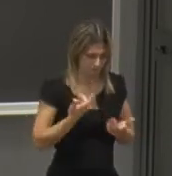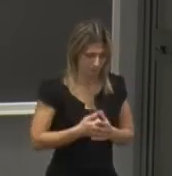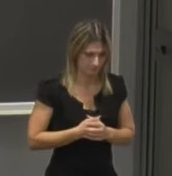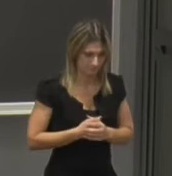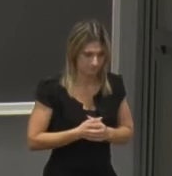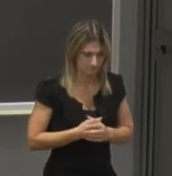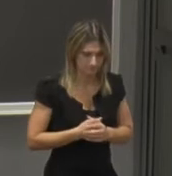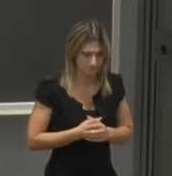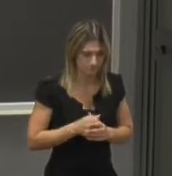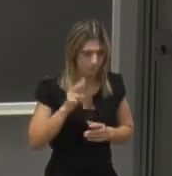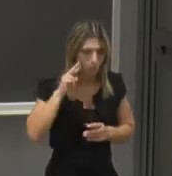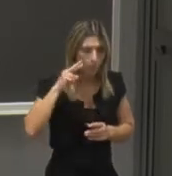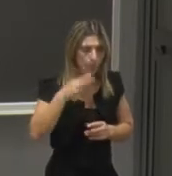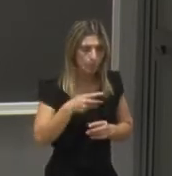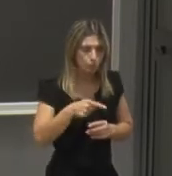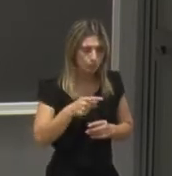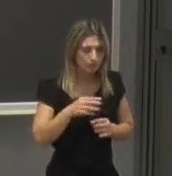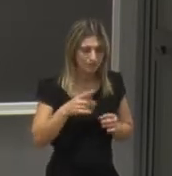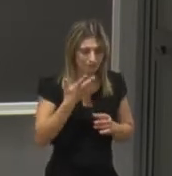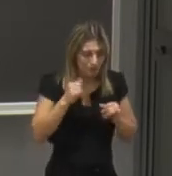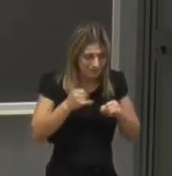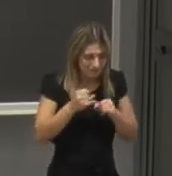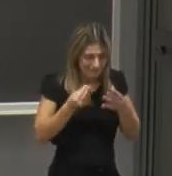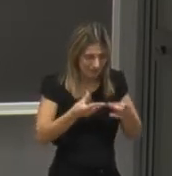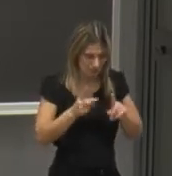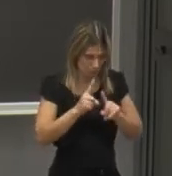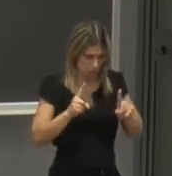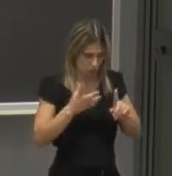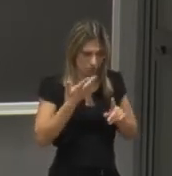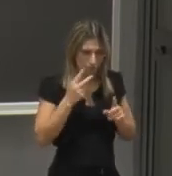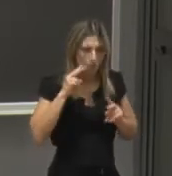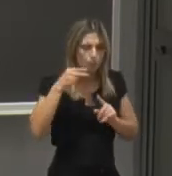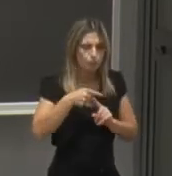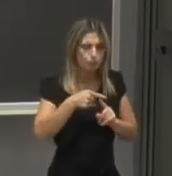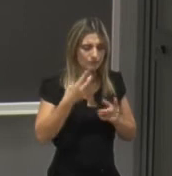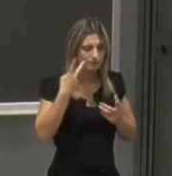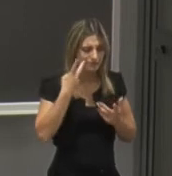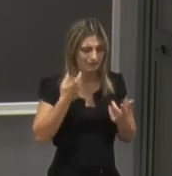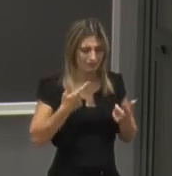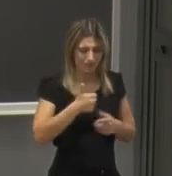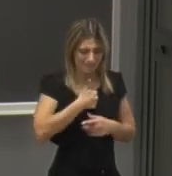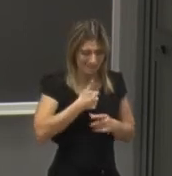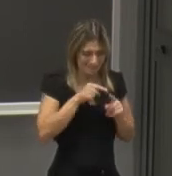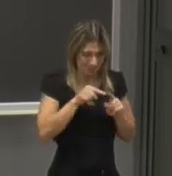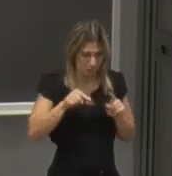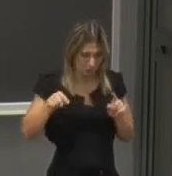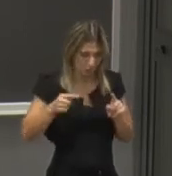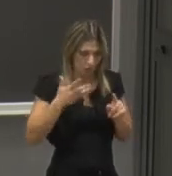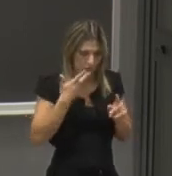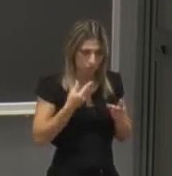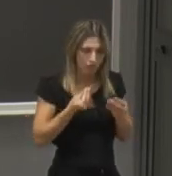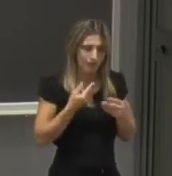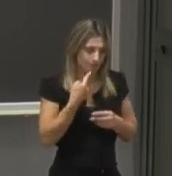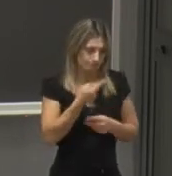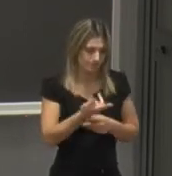da un punto di vista senza entrare nel dettaglio da un punto di vista più squisitamente legato all'attività dei singoli vi voglio